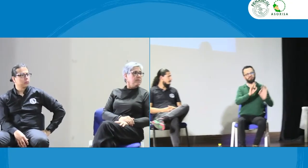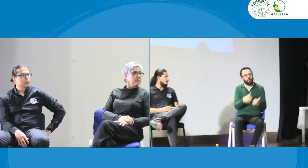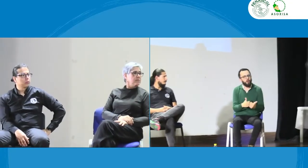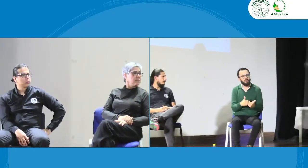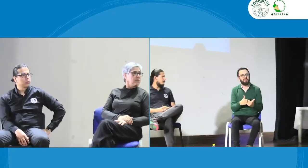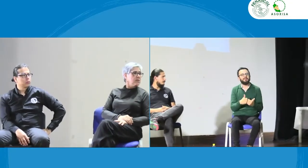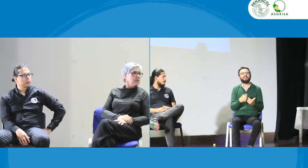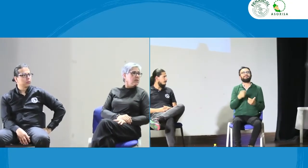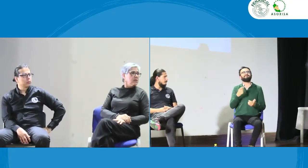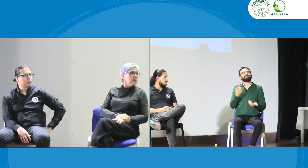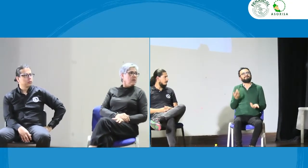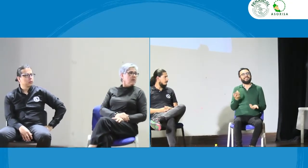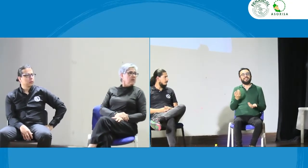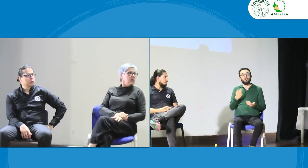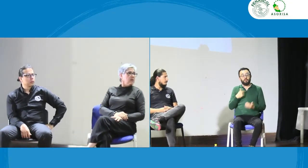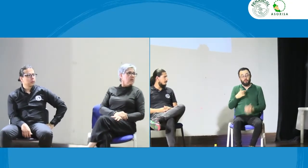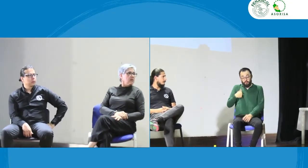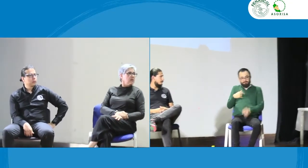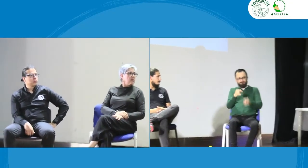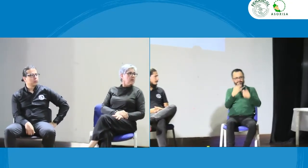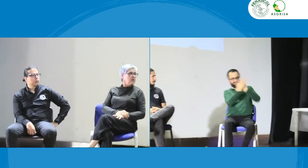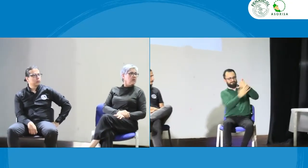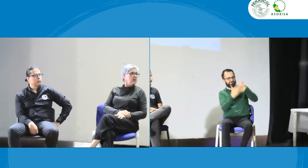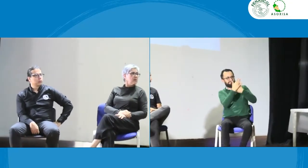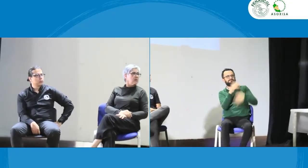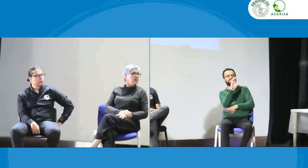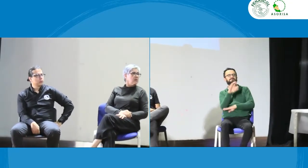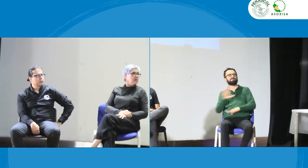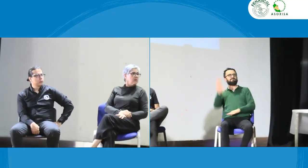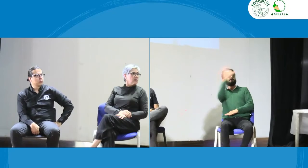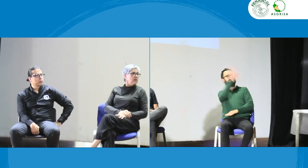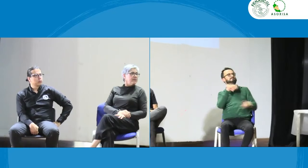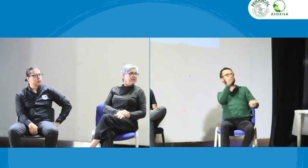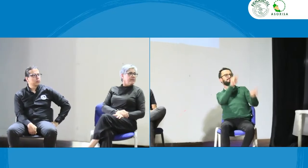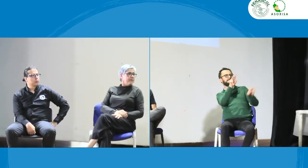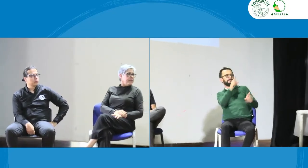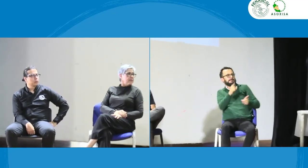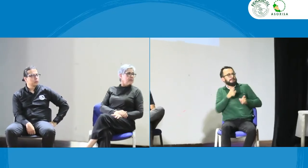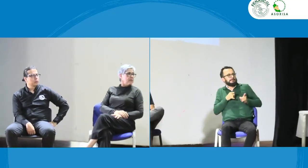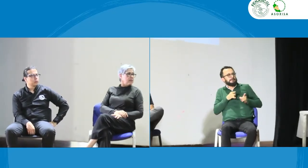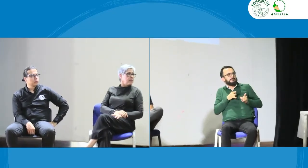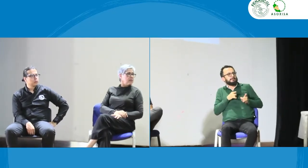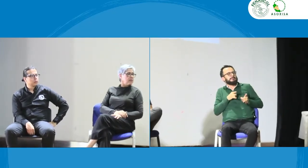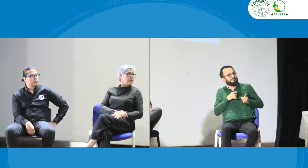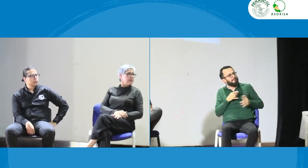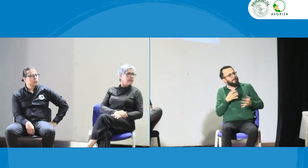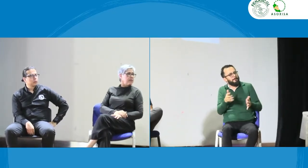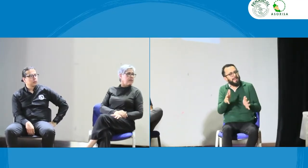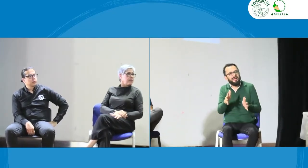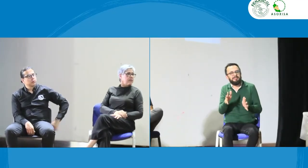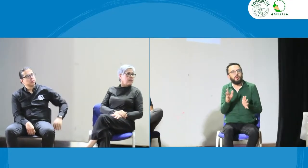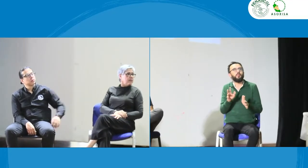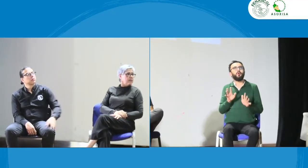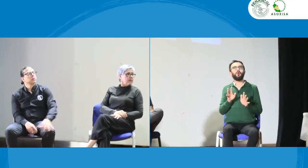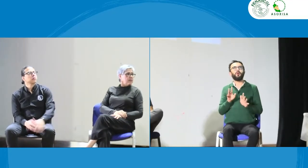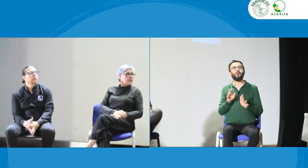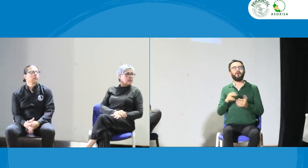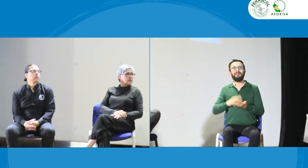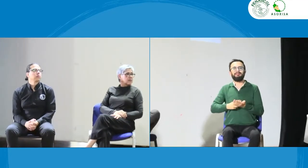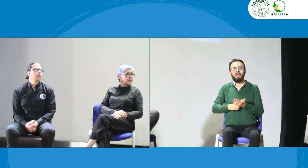persona presta un muy buen servicio de intérprete, nosotros también hay que analizarlo. yo analizo la situación nacional y me parece